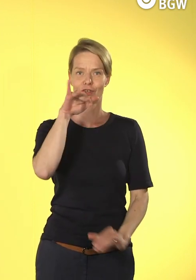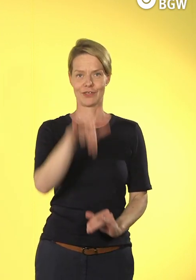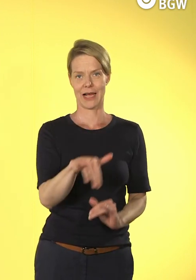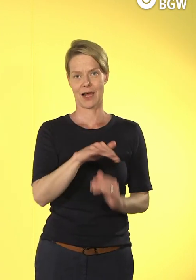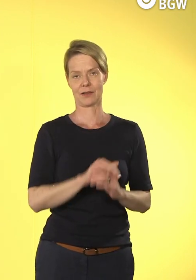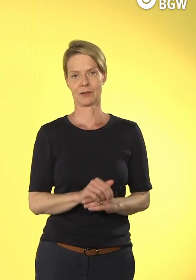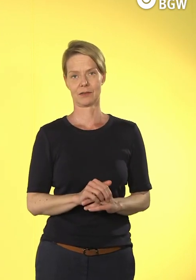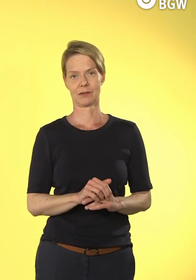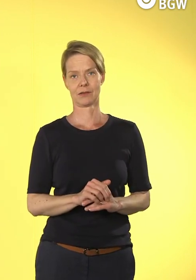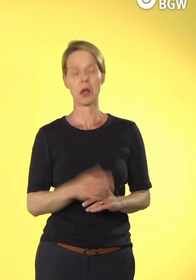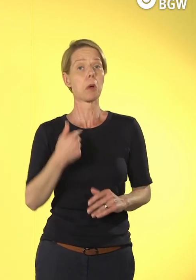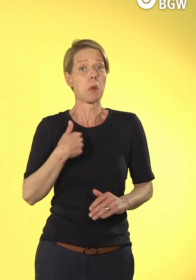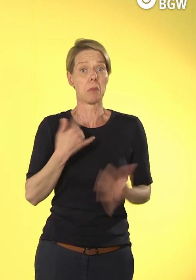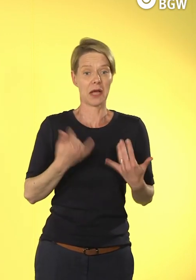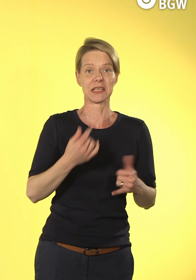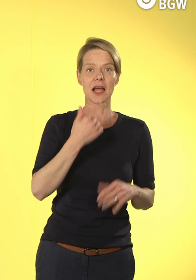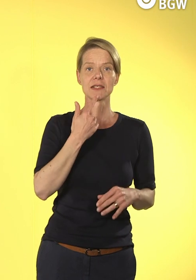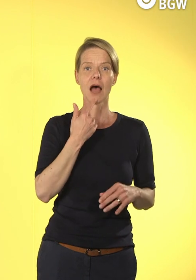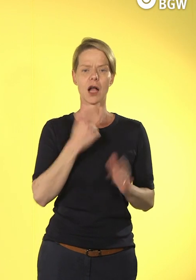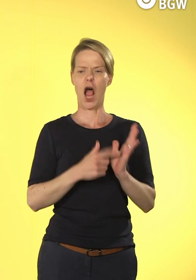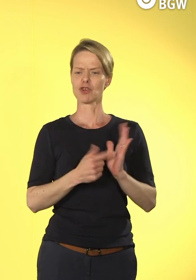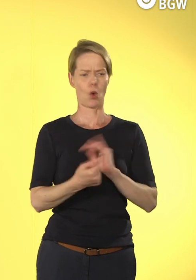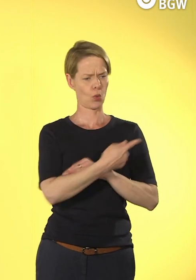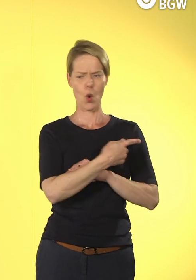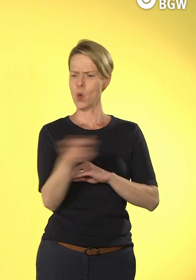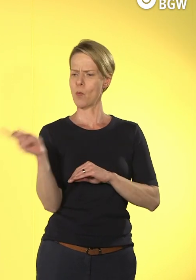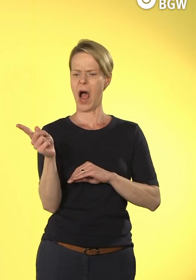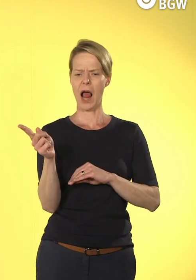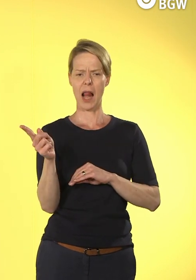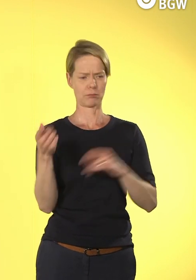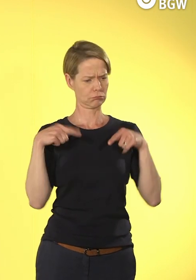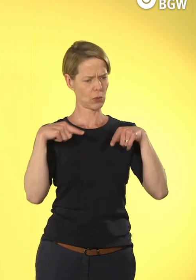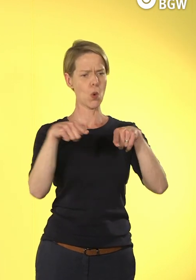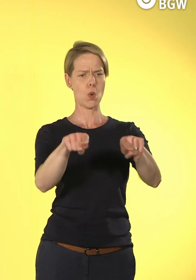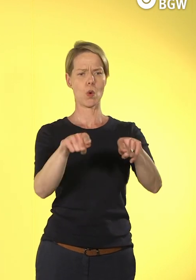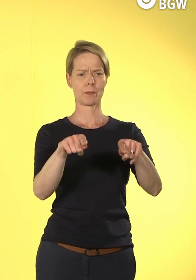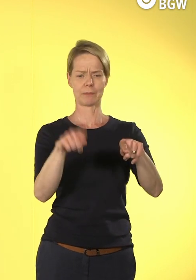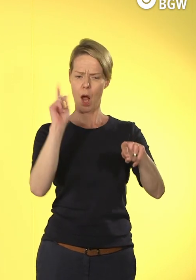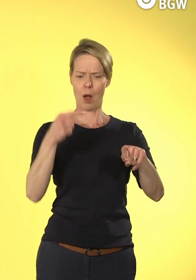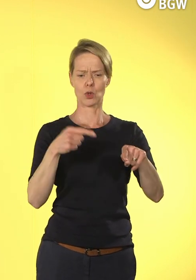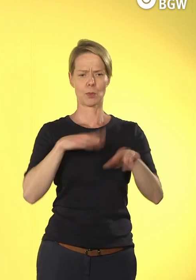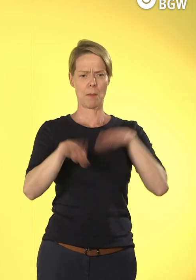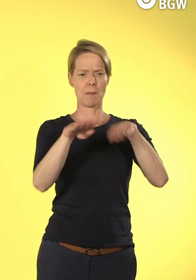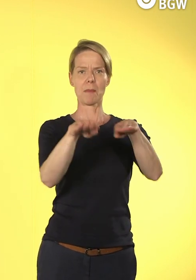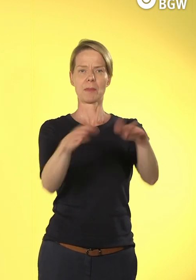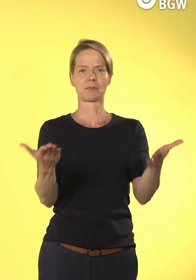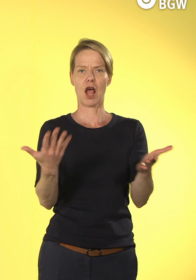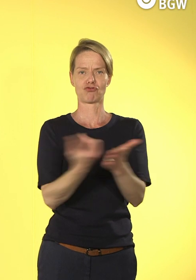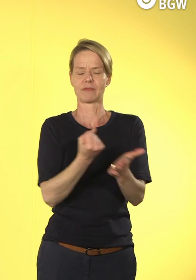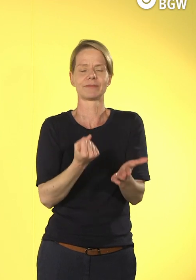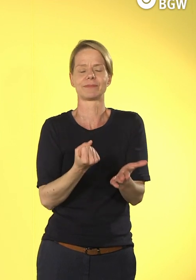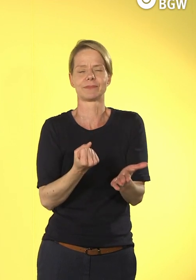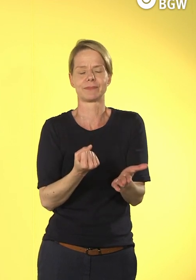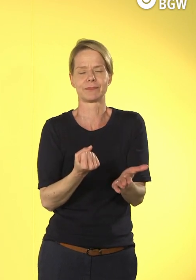dass wir jetzt überall gleichzeitig vorangehen. Das wäre eine absolute Überforderung, sondern dieser differenzierte Blick